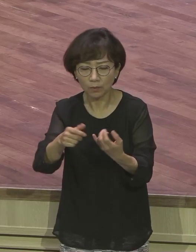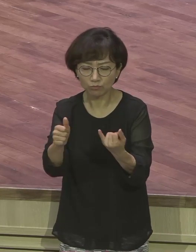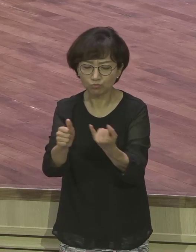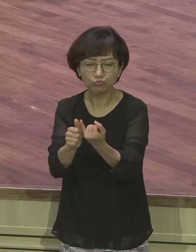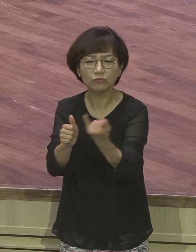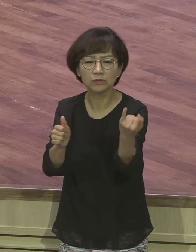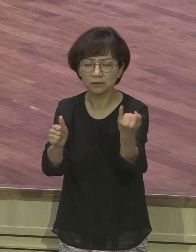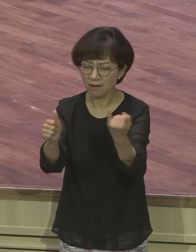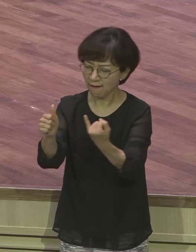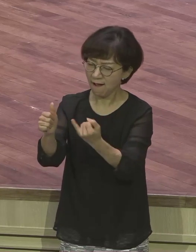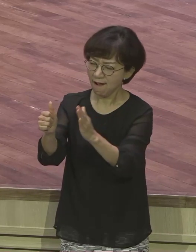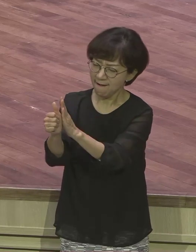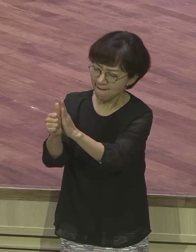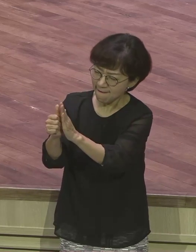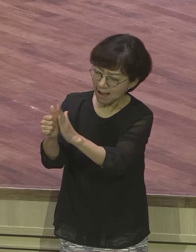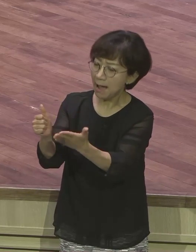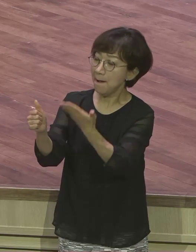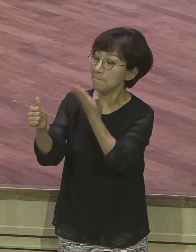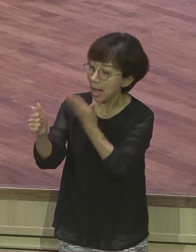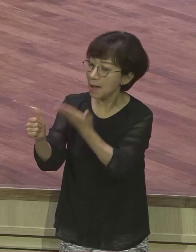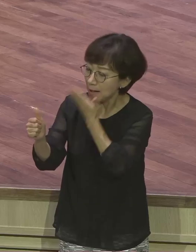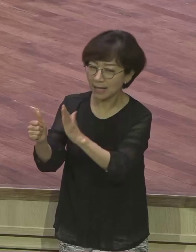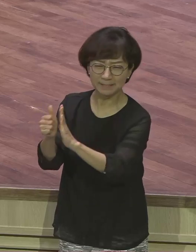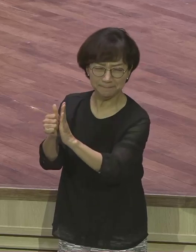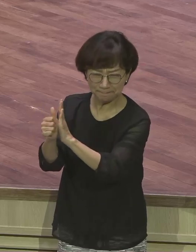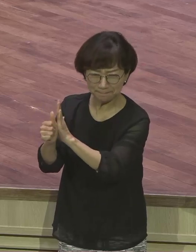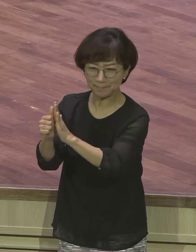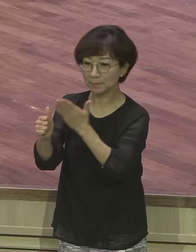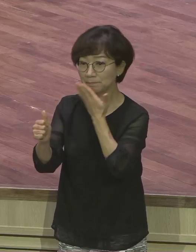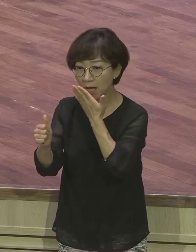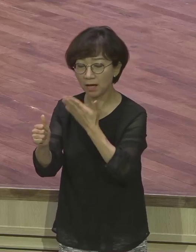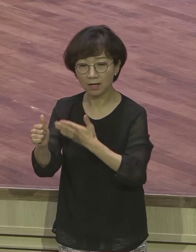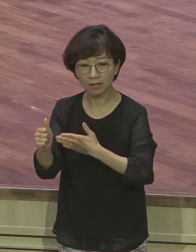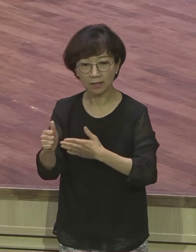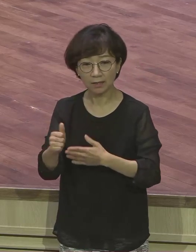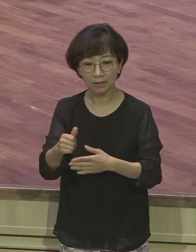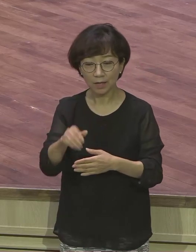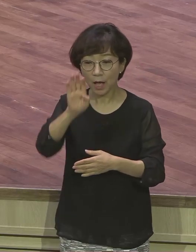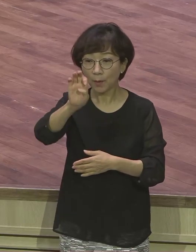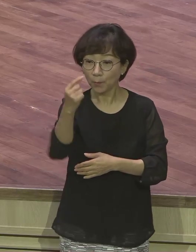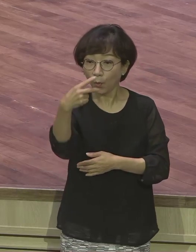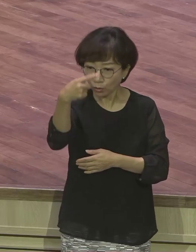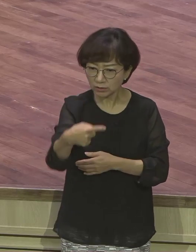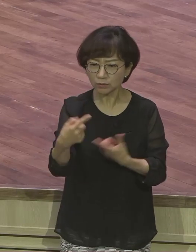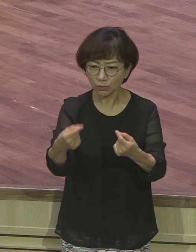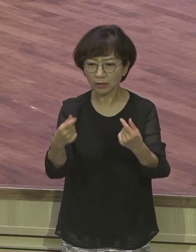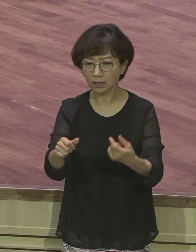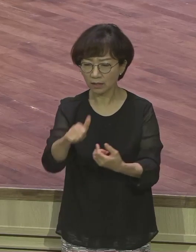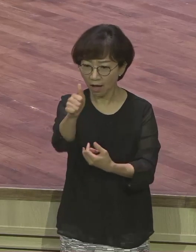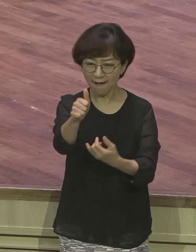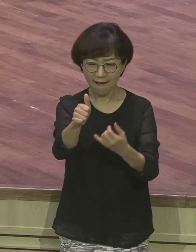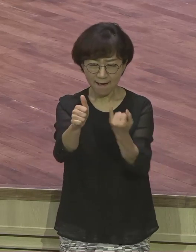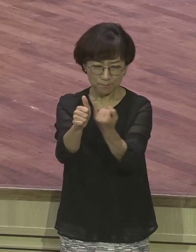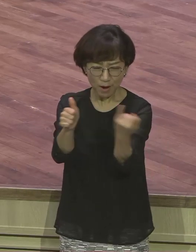그 어려운 발명이 쉬운 게 아니거든. 이걸 막 용기를 주가지고 그렇게 해서 자동차 왕이 되겠다.